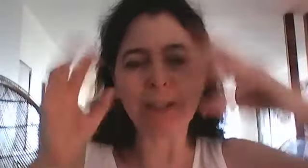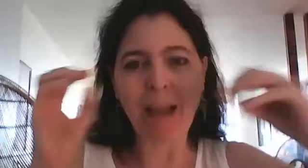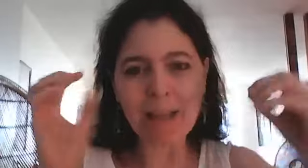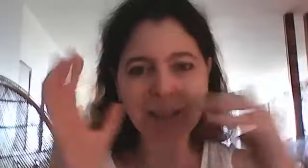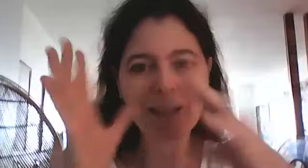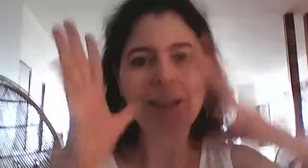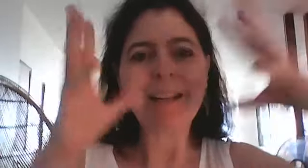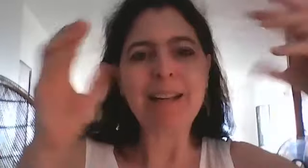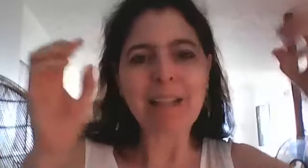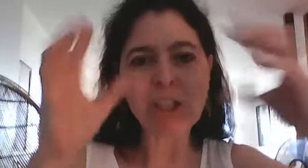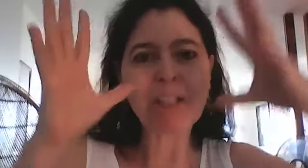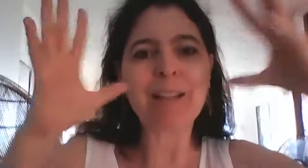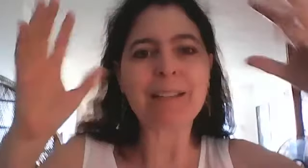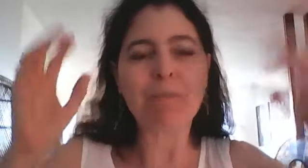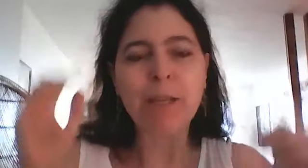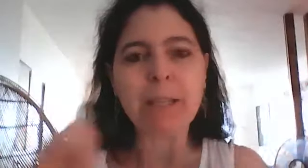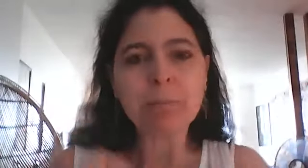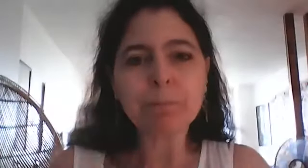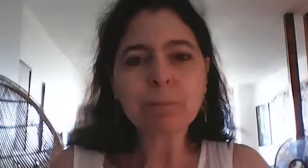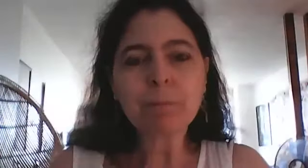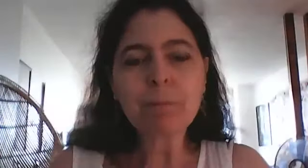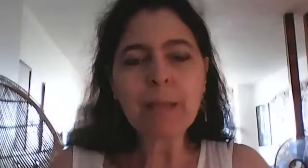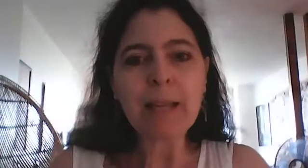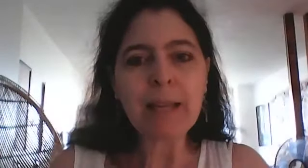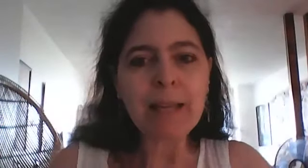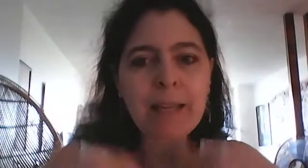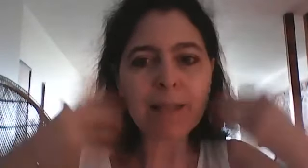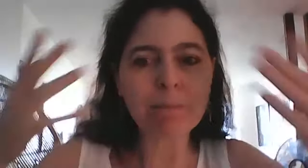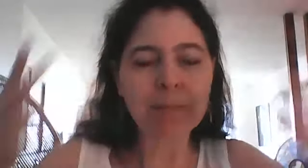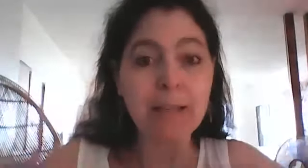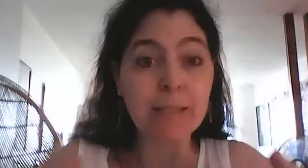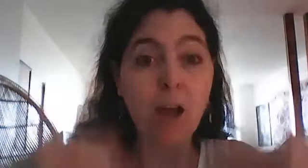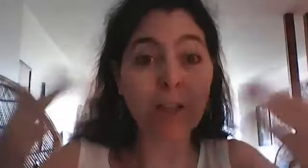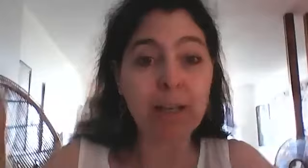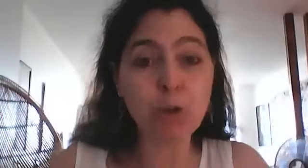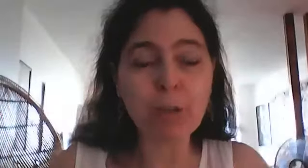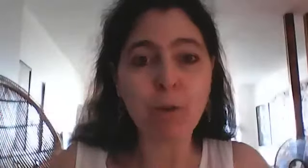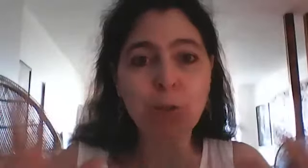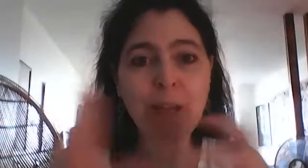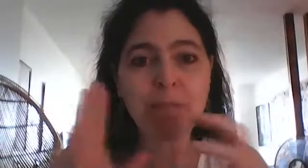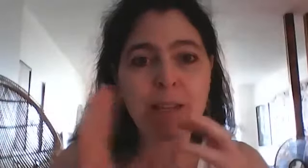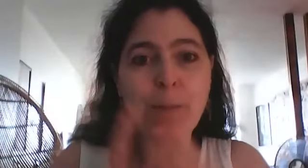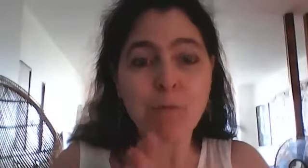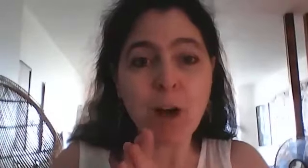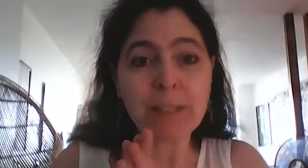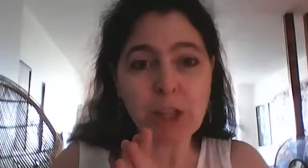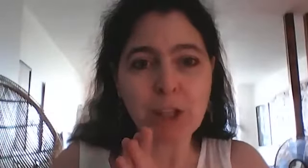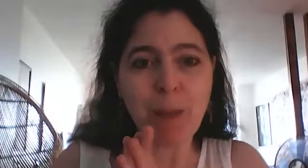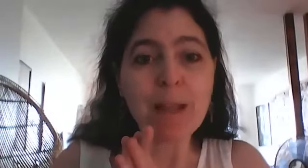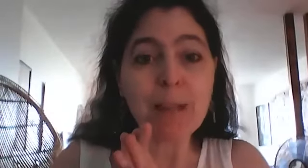notre être l'énergie est envoyée et dans les heures dans les jours qui vont suivre il peut avoir des changements dans